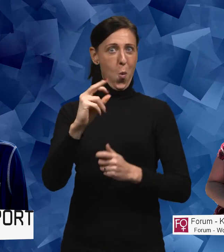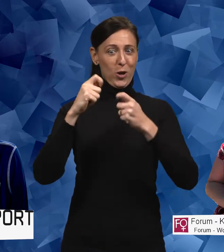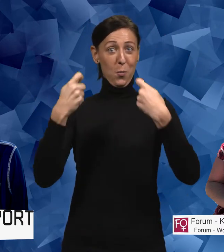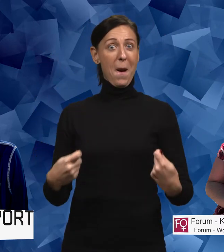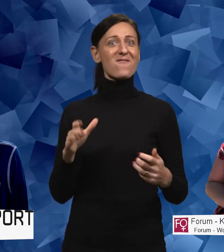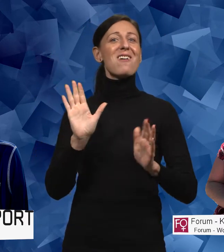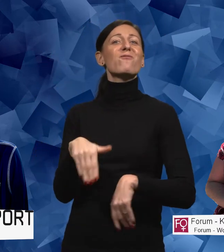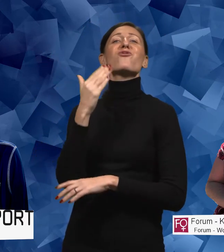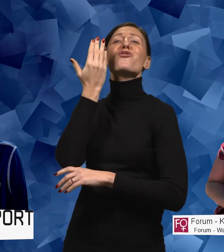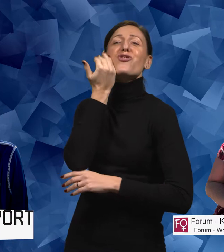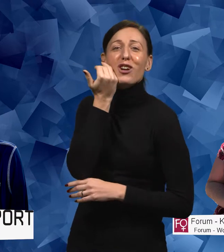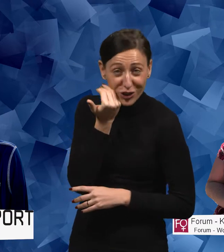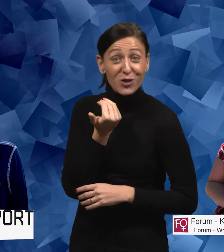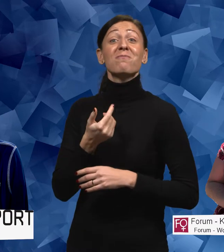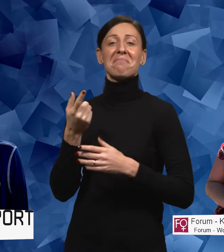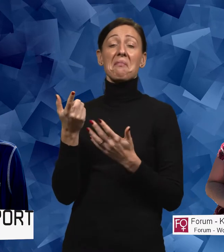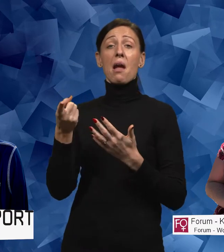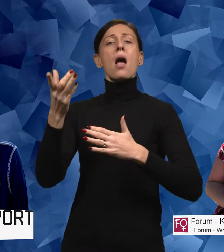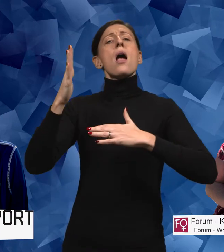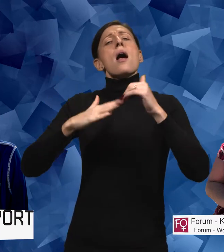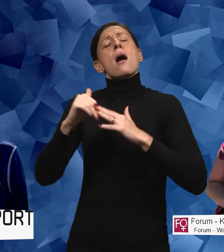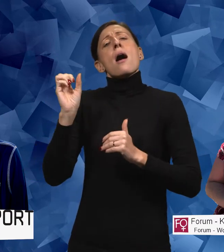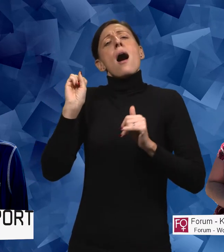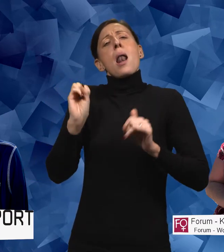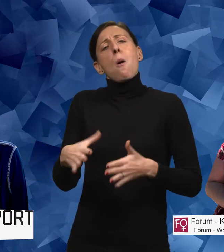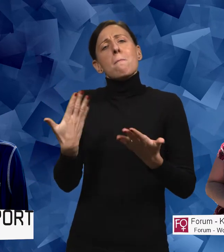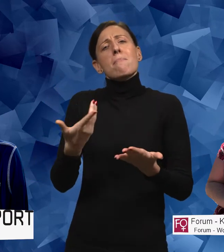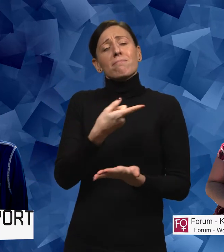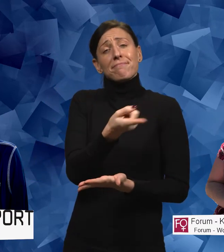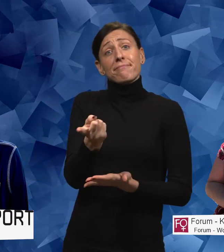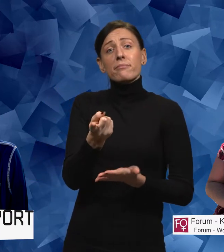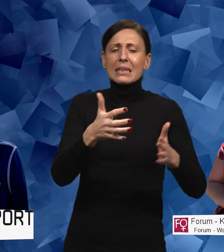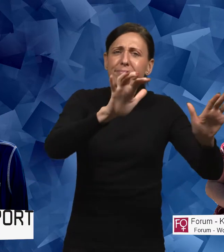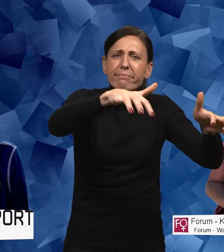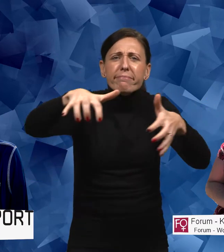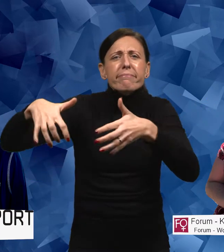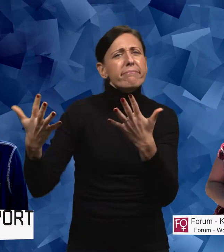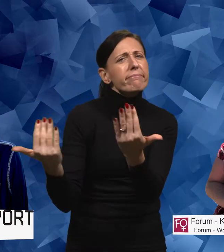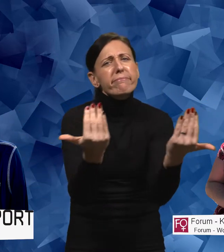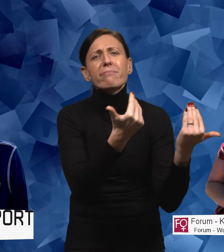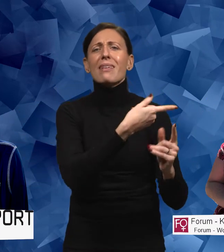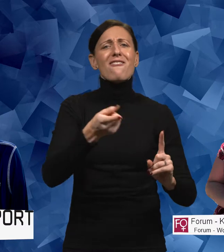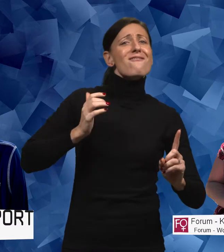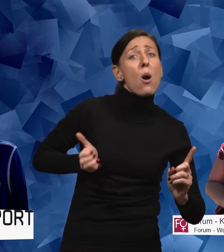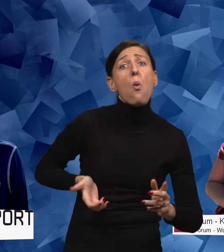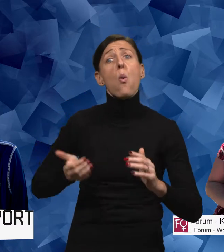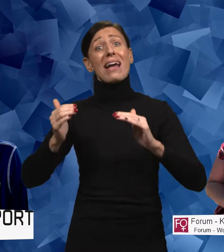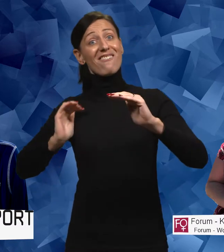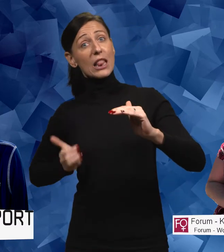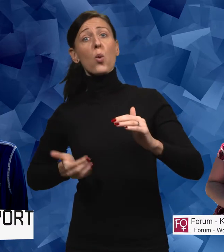20-årsjubileum här för några år sedan. Det handlar om att samla flickor och kvinnor med